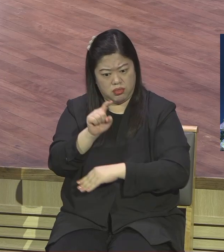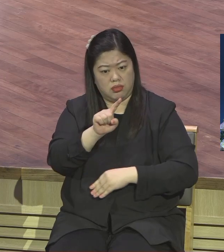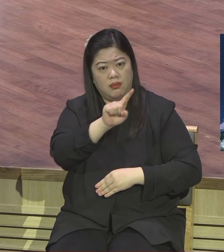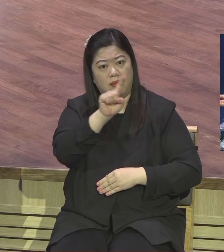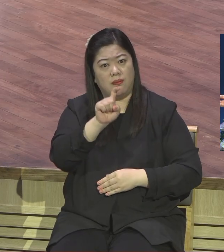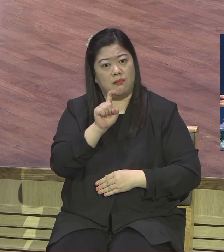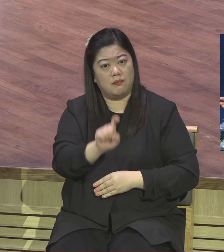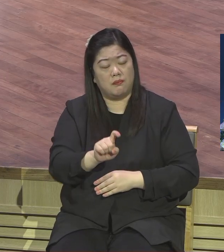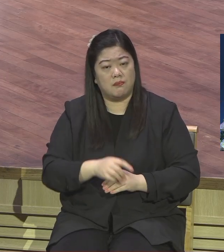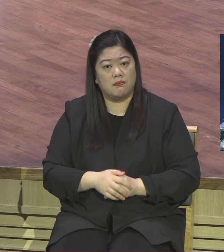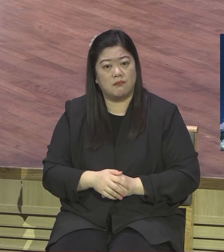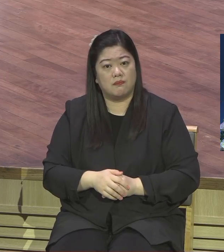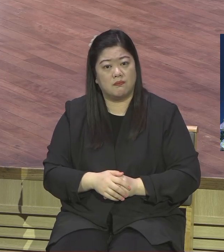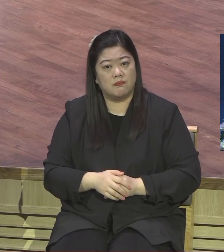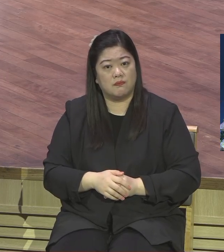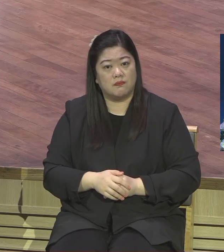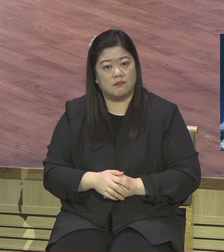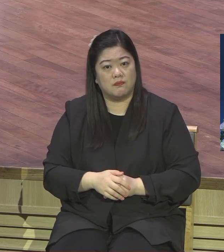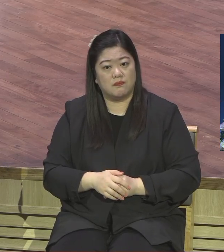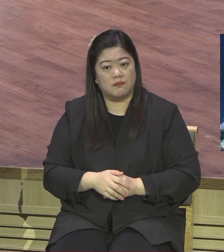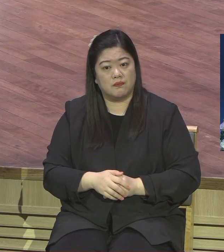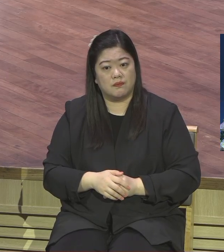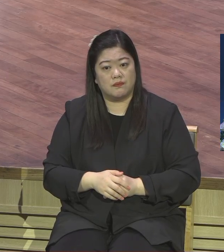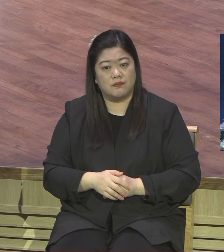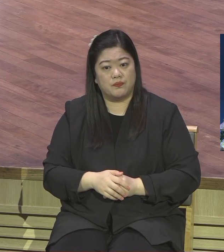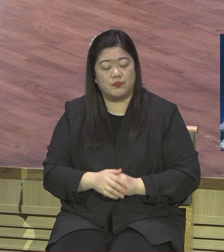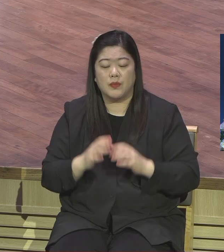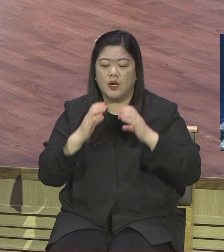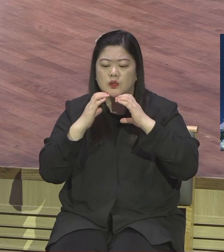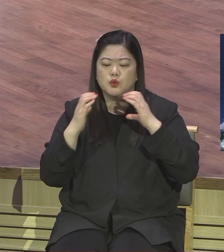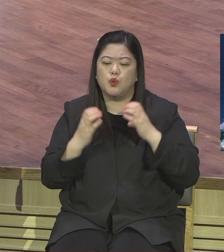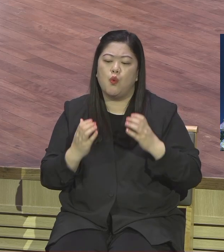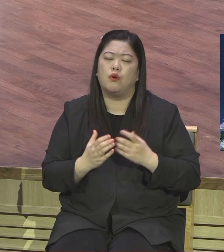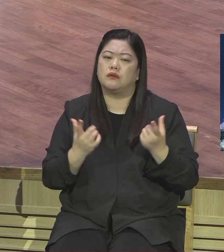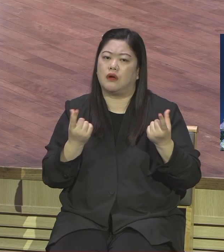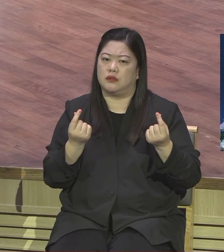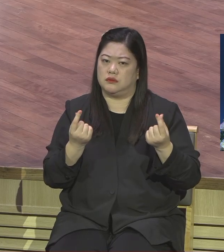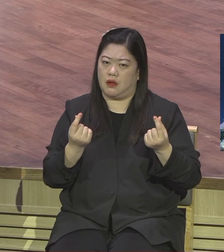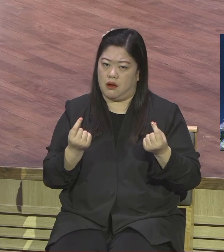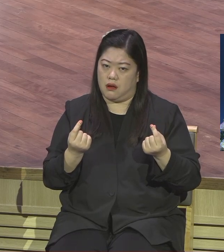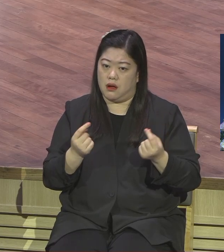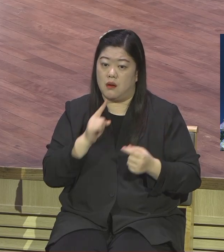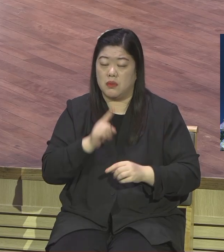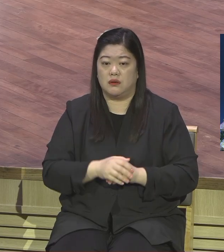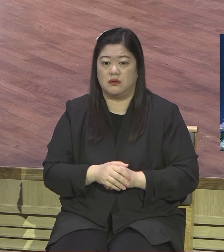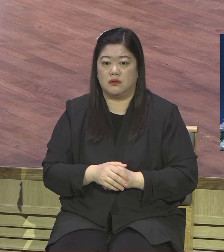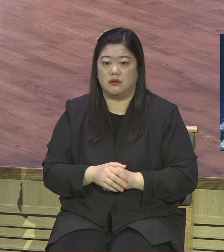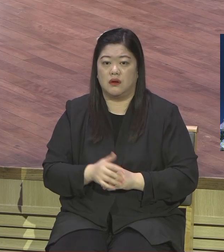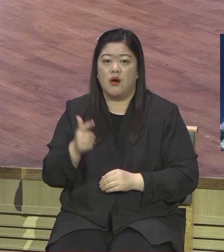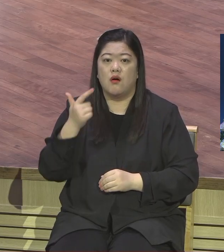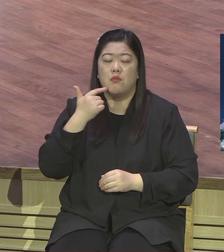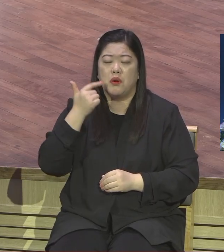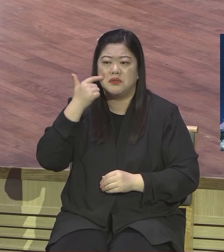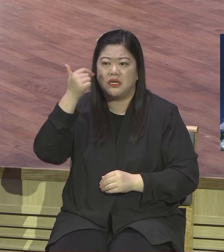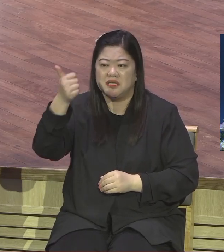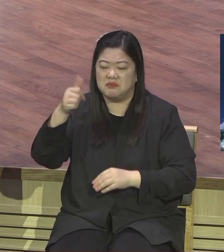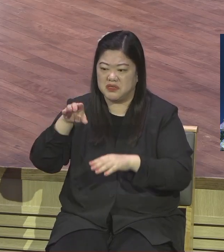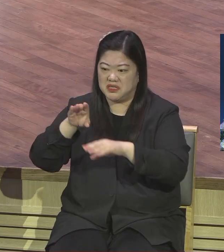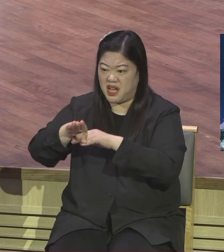같습니다 지금 이렇게 생활 사람 많아요 목사가 티코 타고 댕기야 은혜가 돼요 프라이드 타고